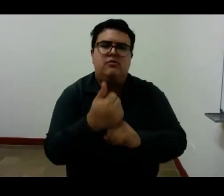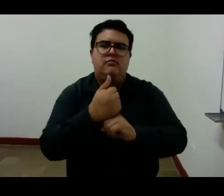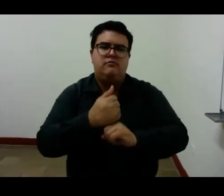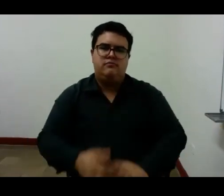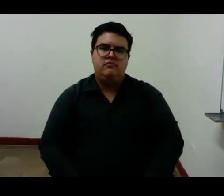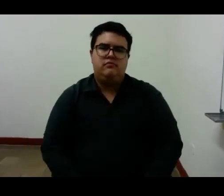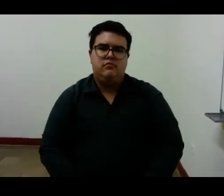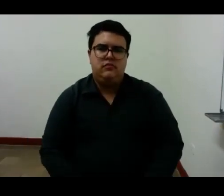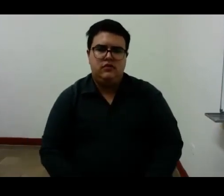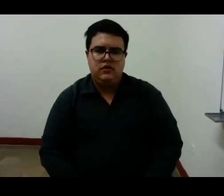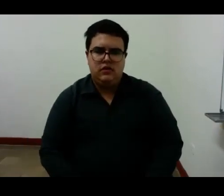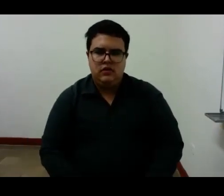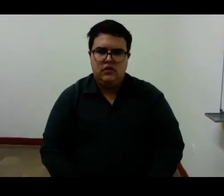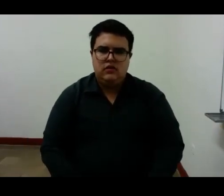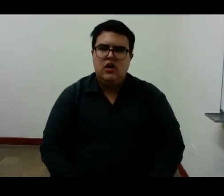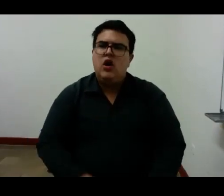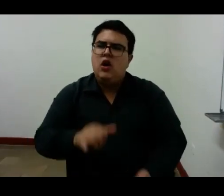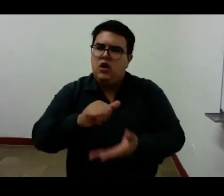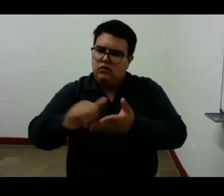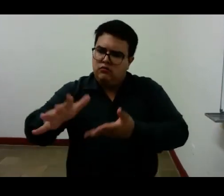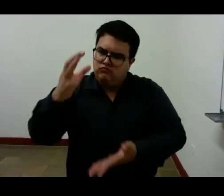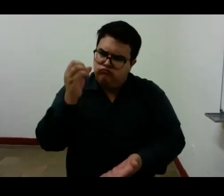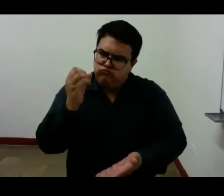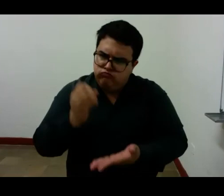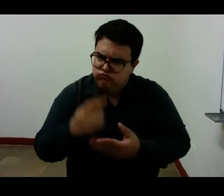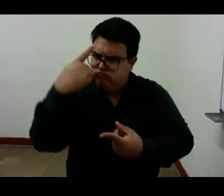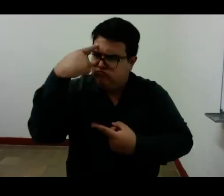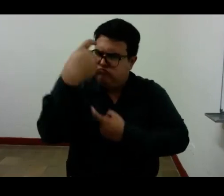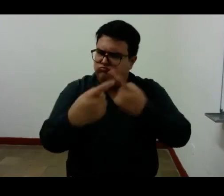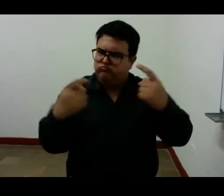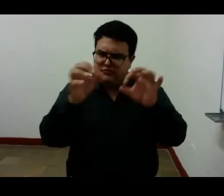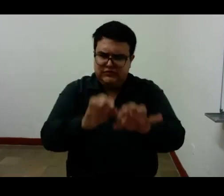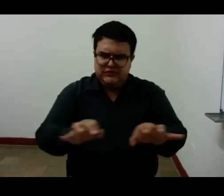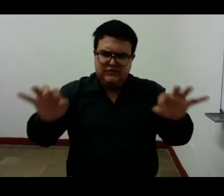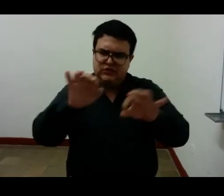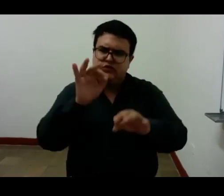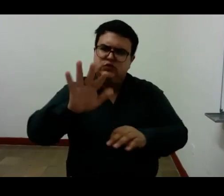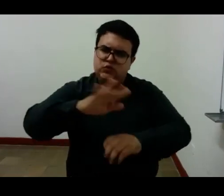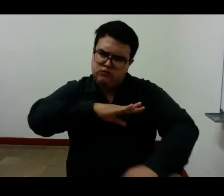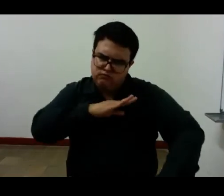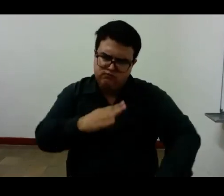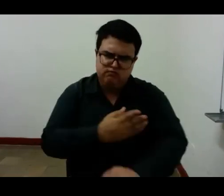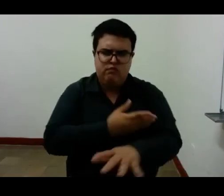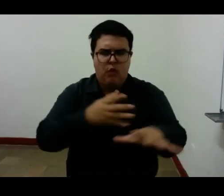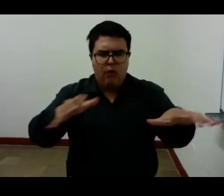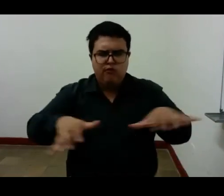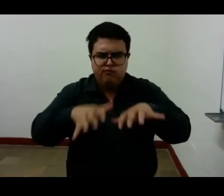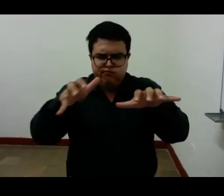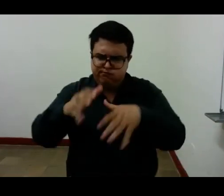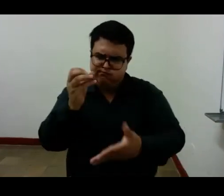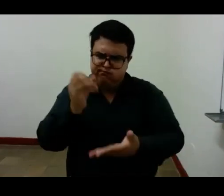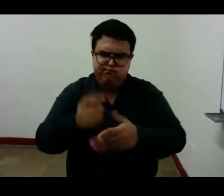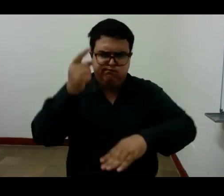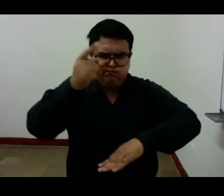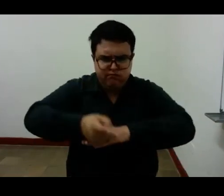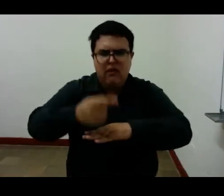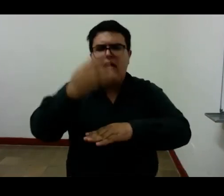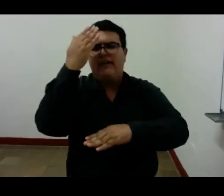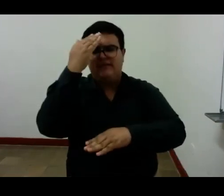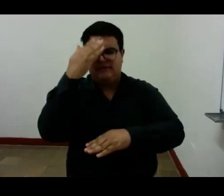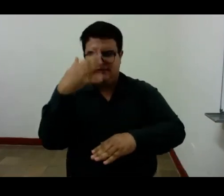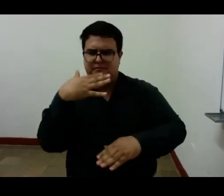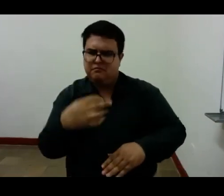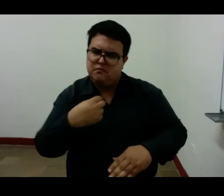en la obligación de ser alguien como impronta del poder renunciamos a la multiplicidad